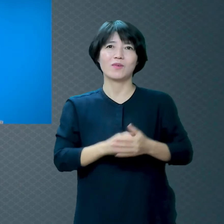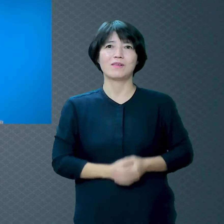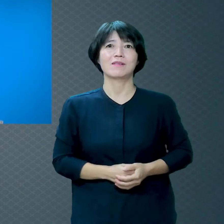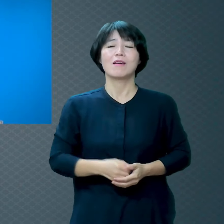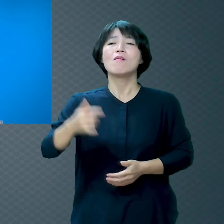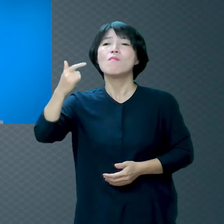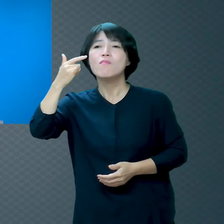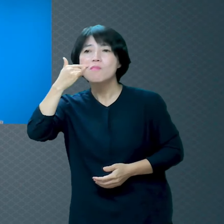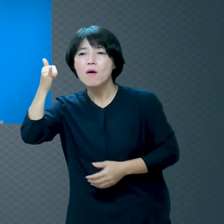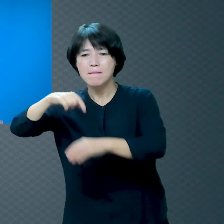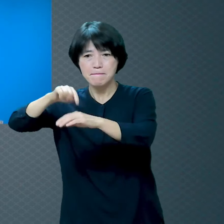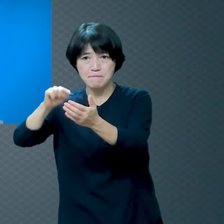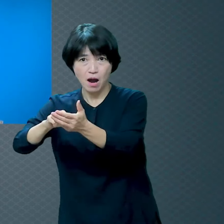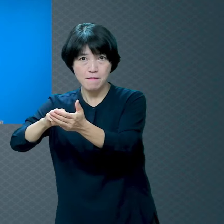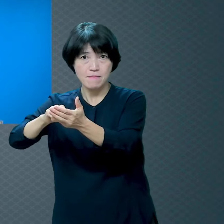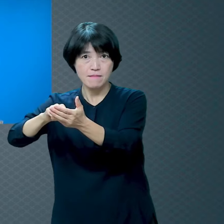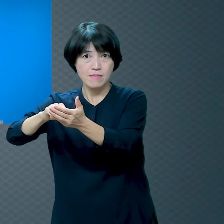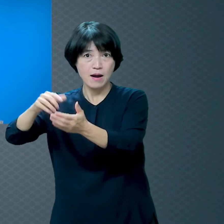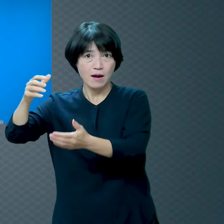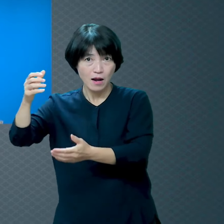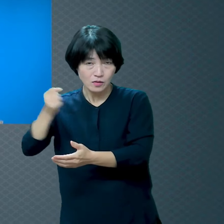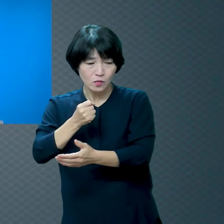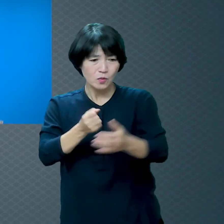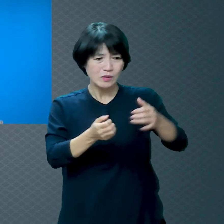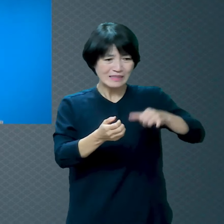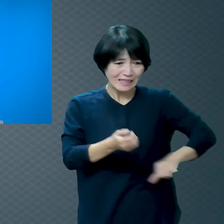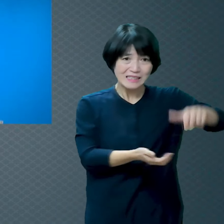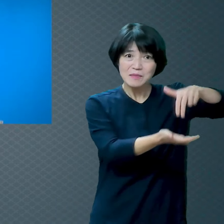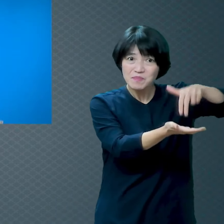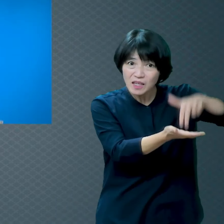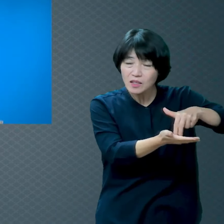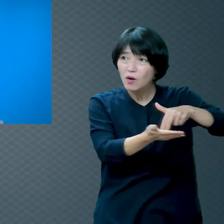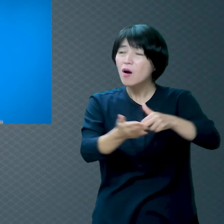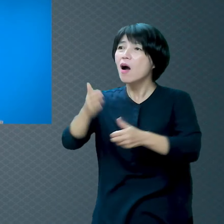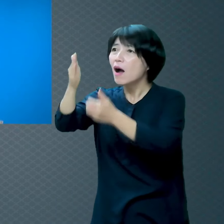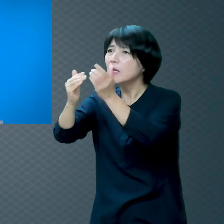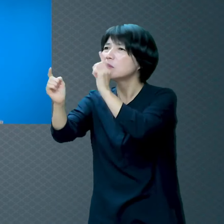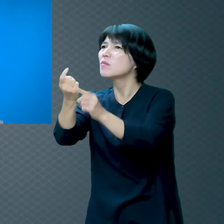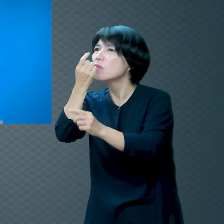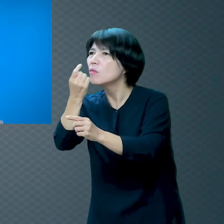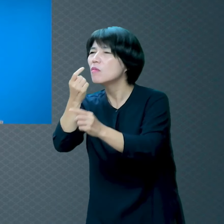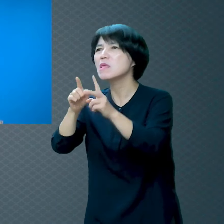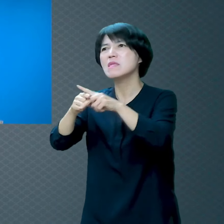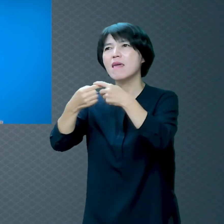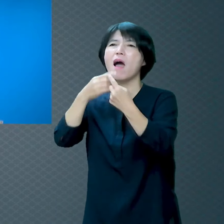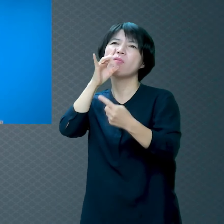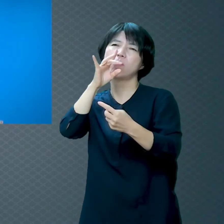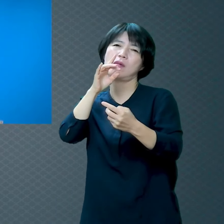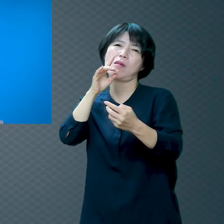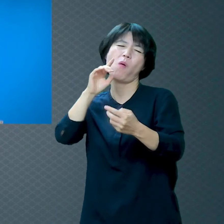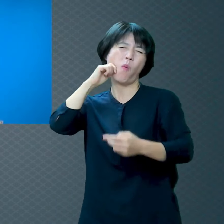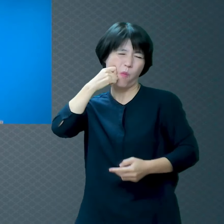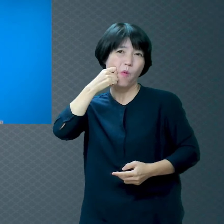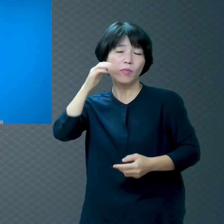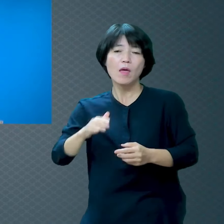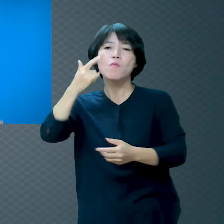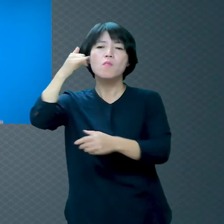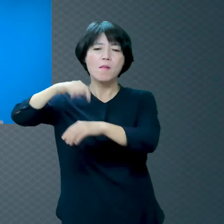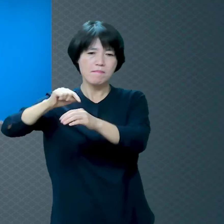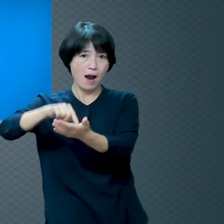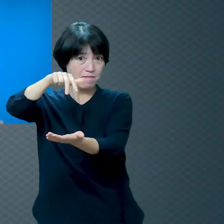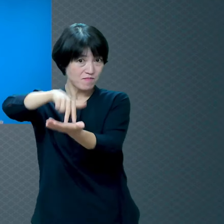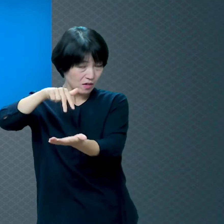마음으로 하나님의 말씀을 배우면 아주 쉽게 이해가 됩니다 그냥